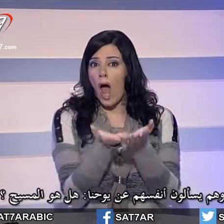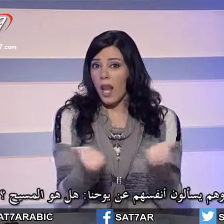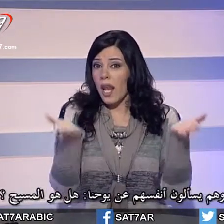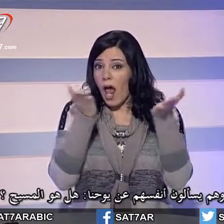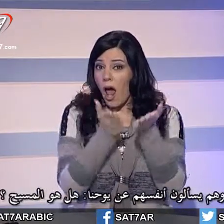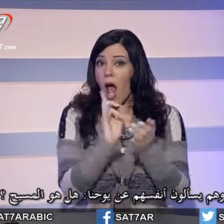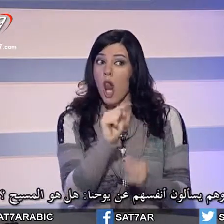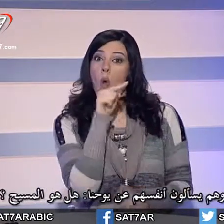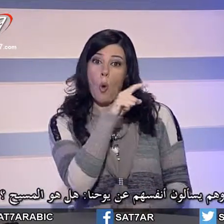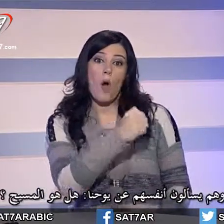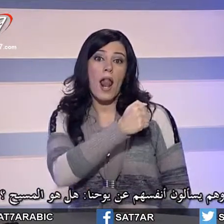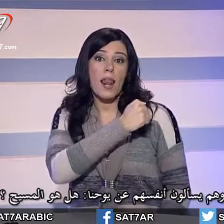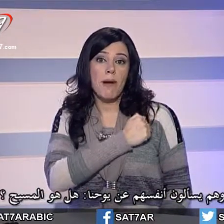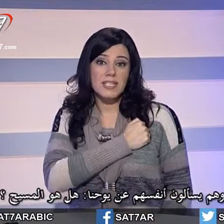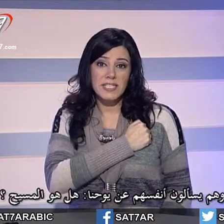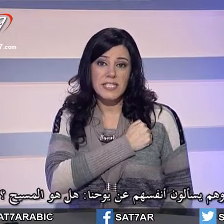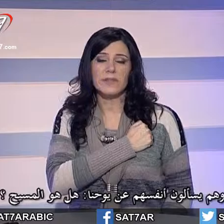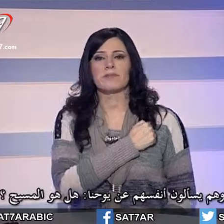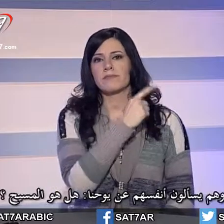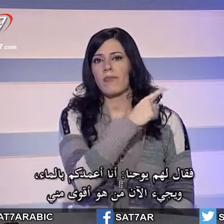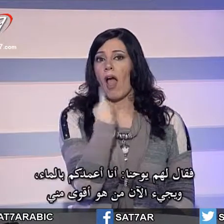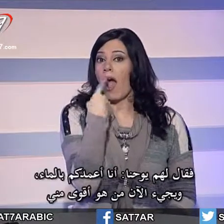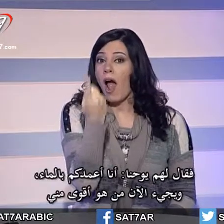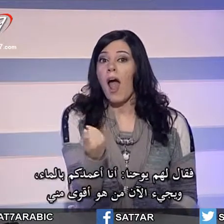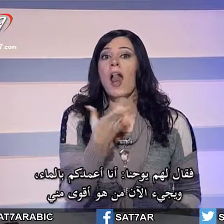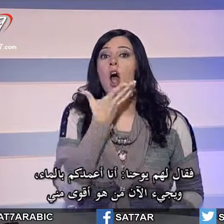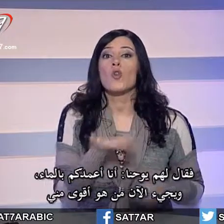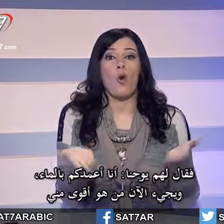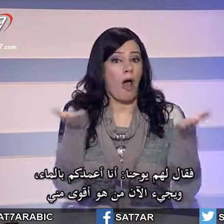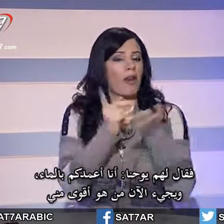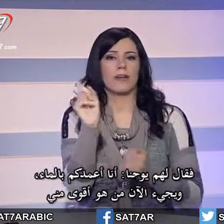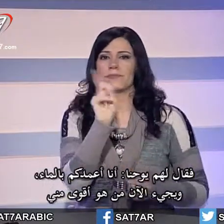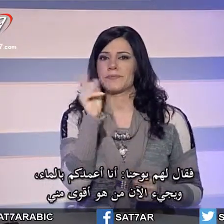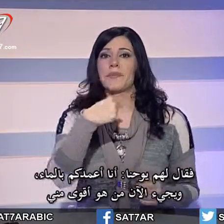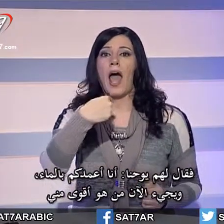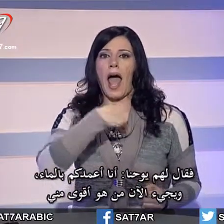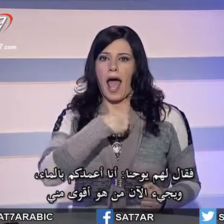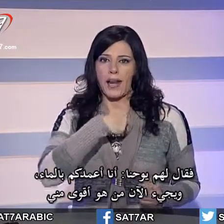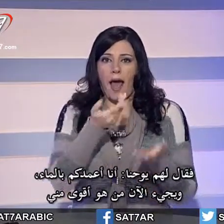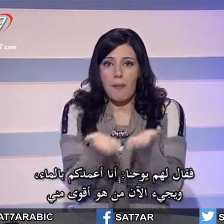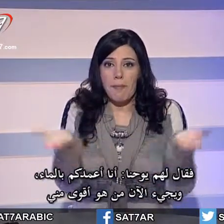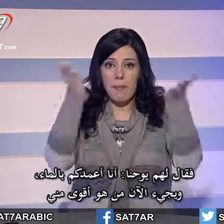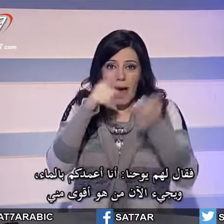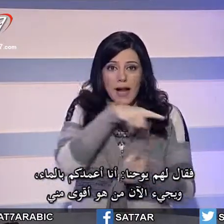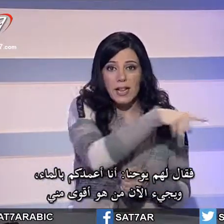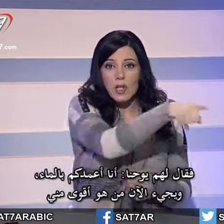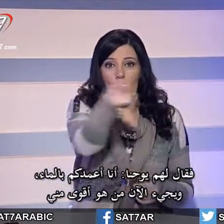هل هو المسيح؟ فقال لهم يوحنى أنا أعمدكم